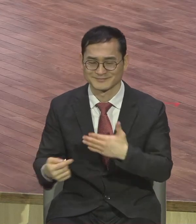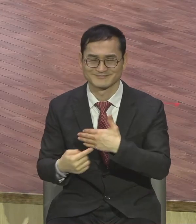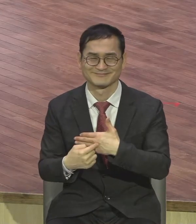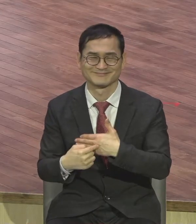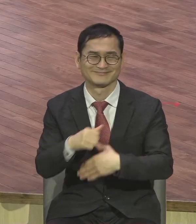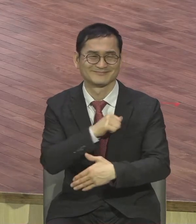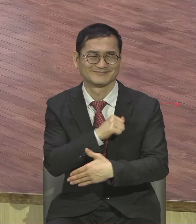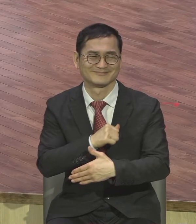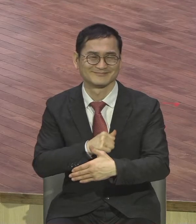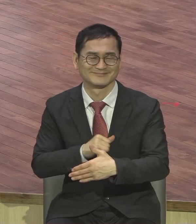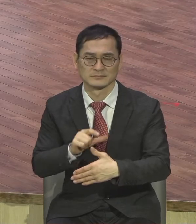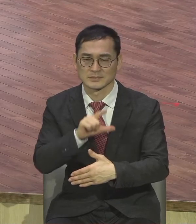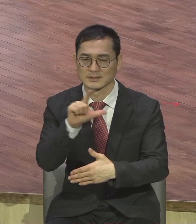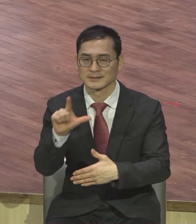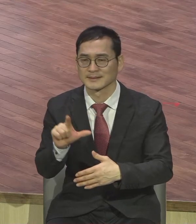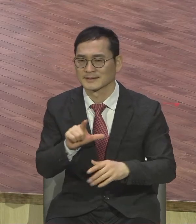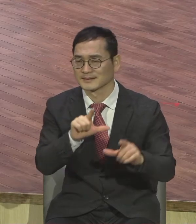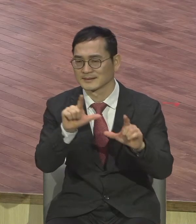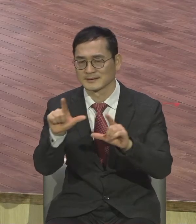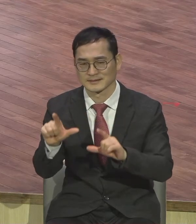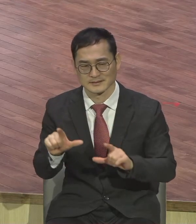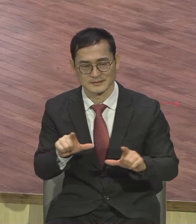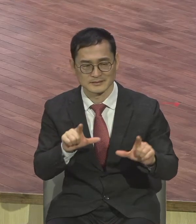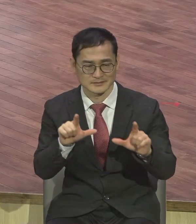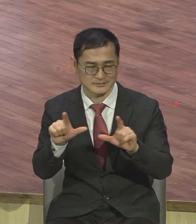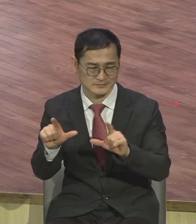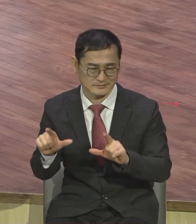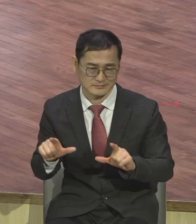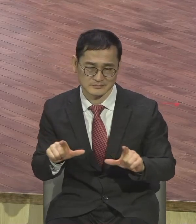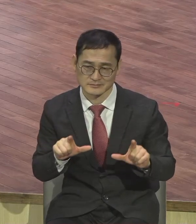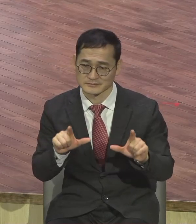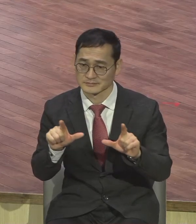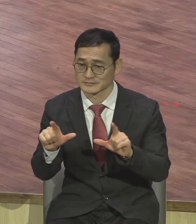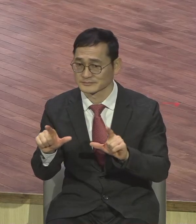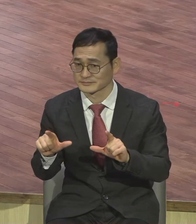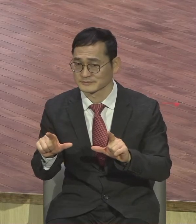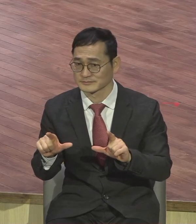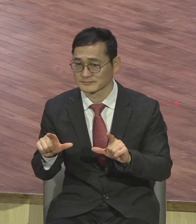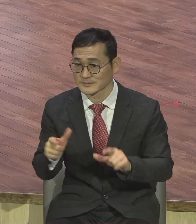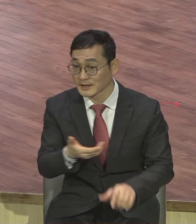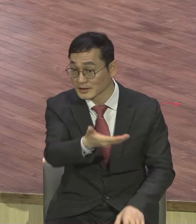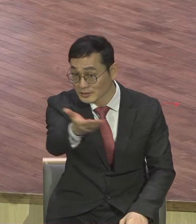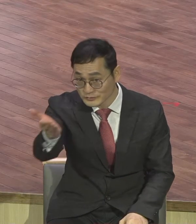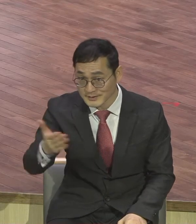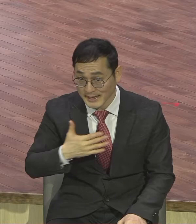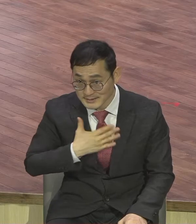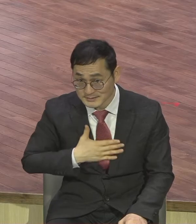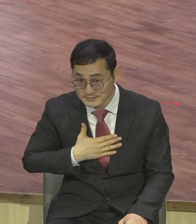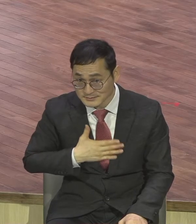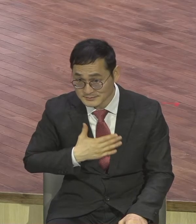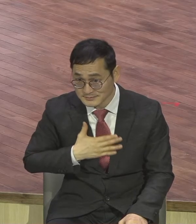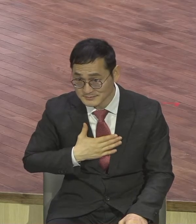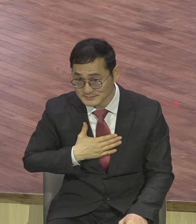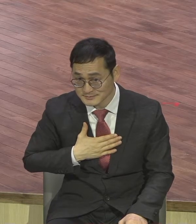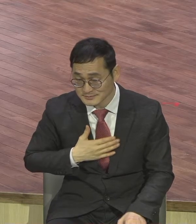빠져 있습니다 그런데 여러분은 다 알고 있지 않습니까 여러분 다 알고 있지 않아요